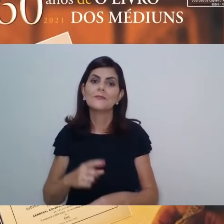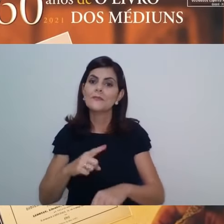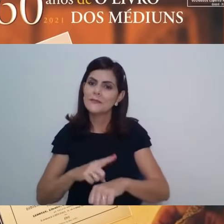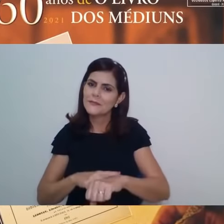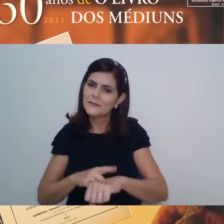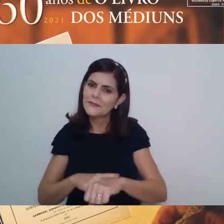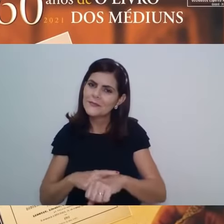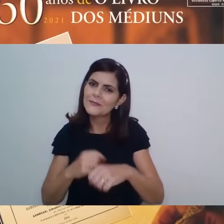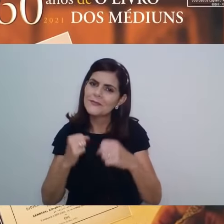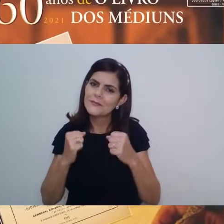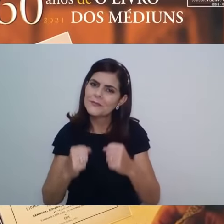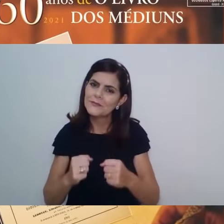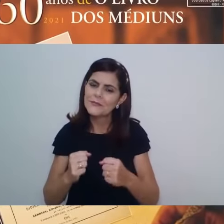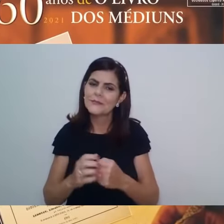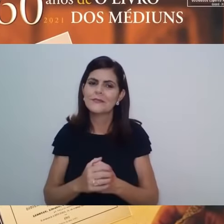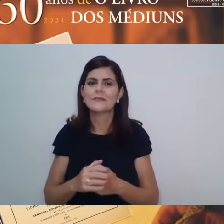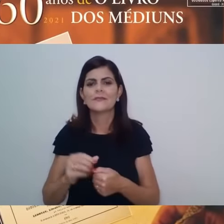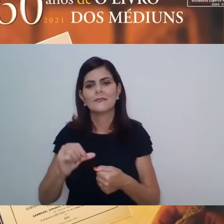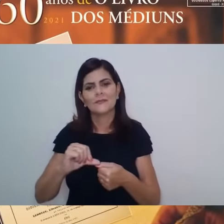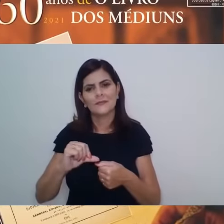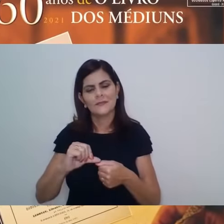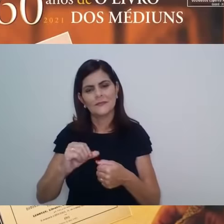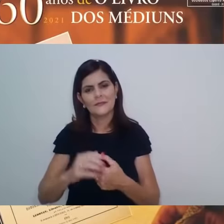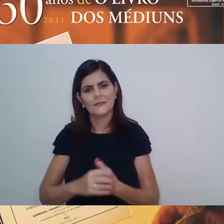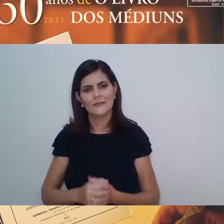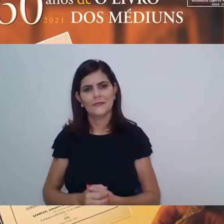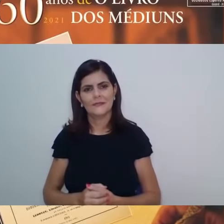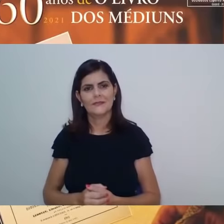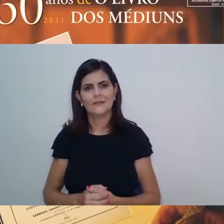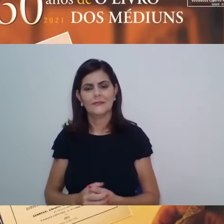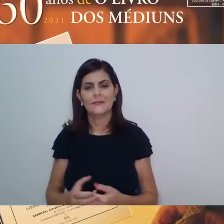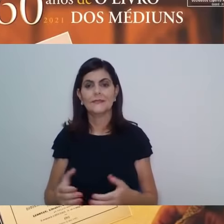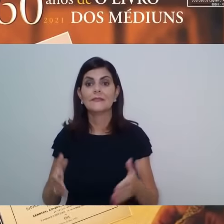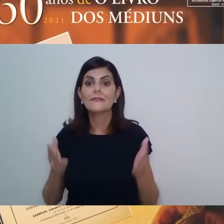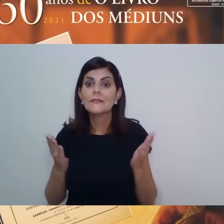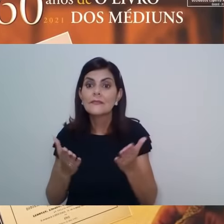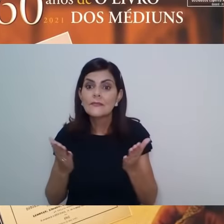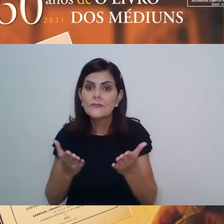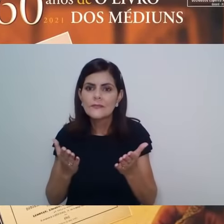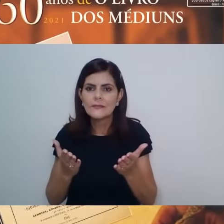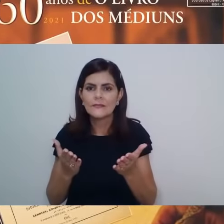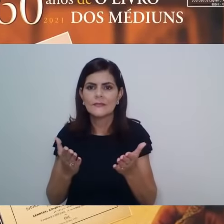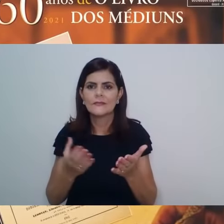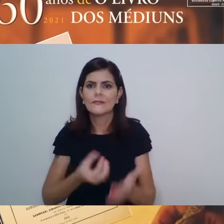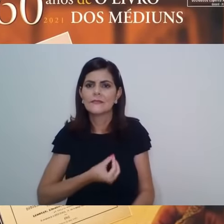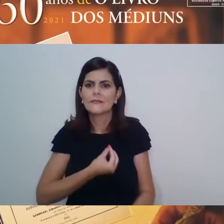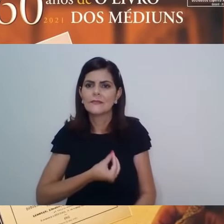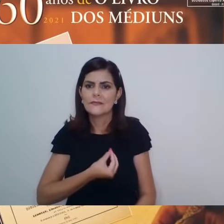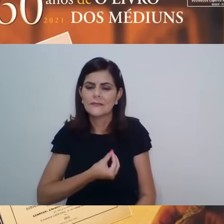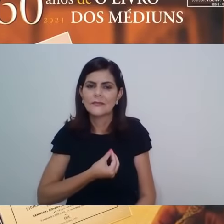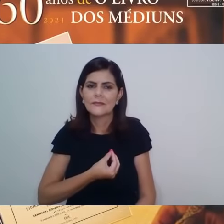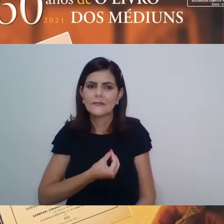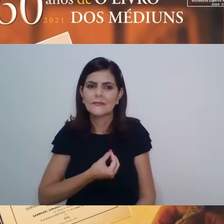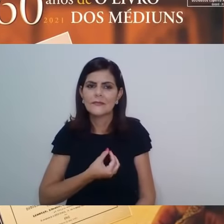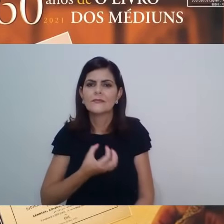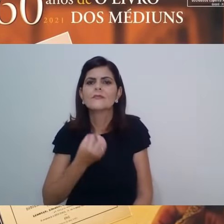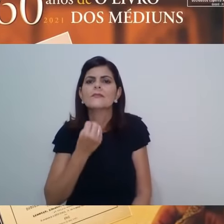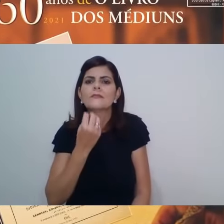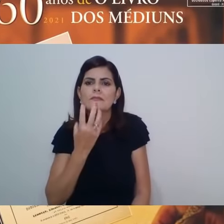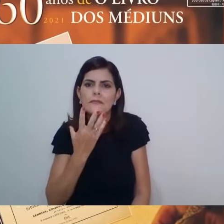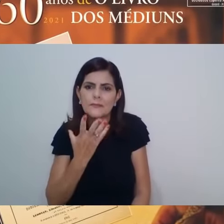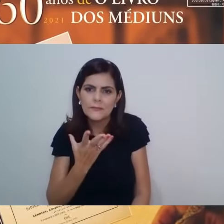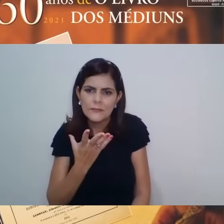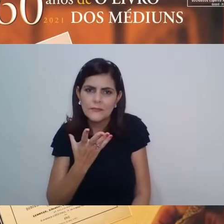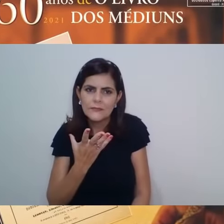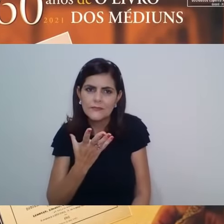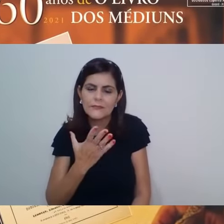vai traçando esse paralelo para que possamos extrair dessa vida e desta caminhada algo que seja proveitoso e